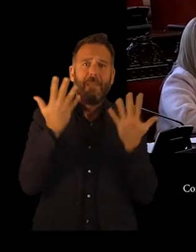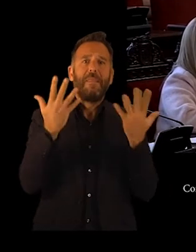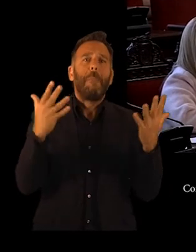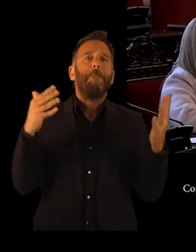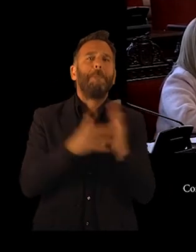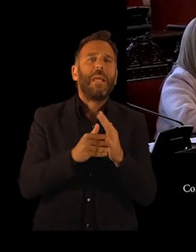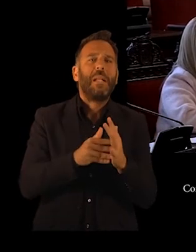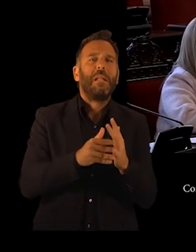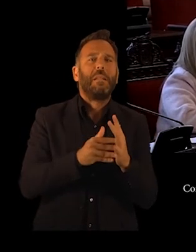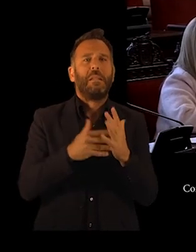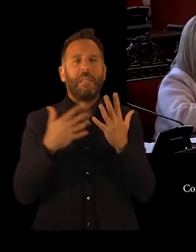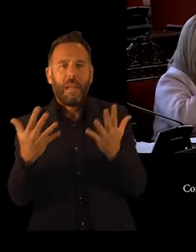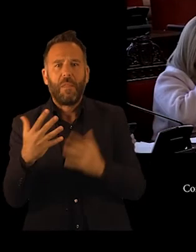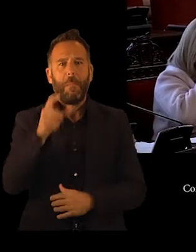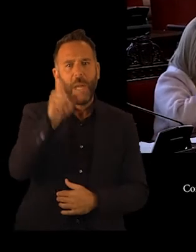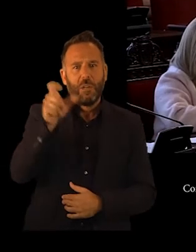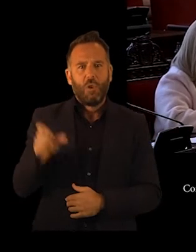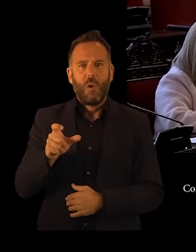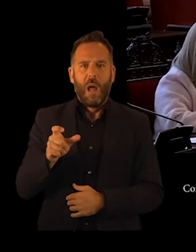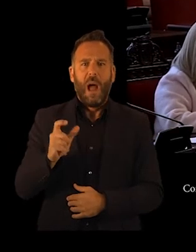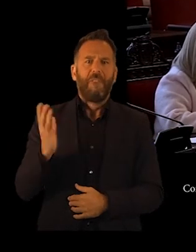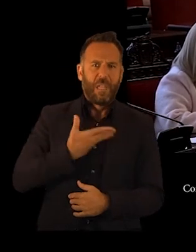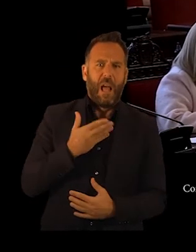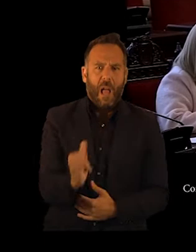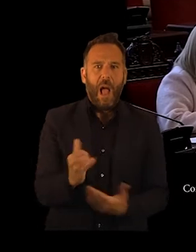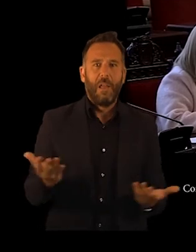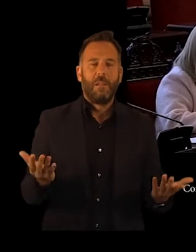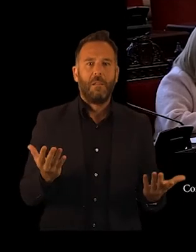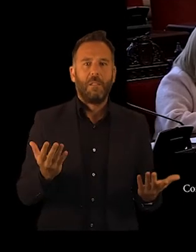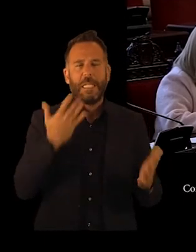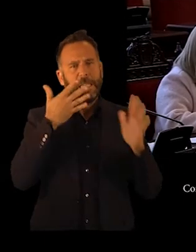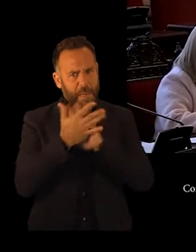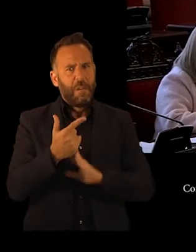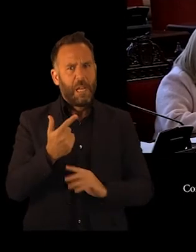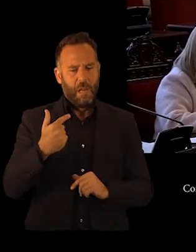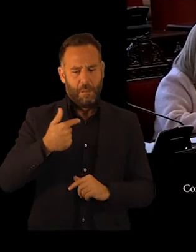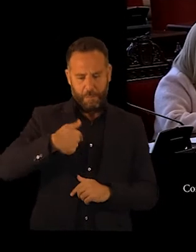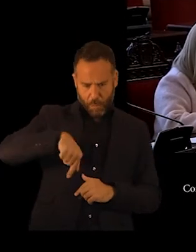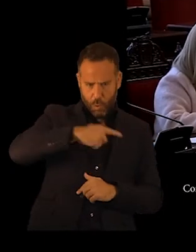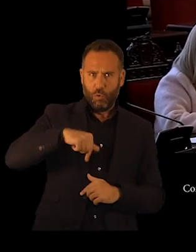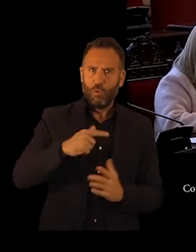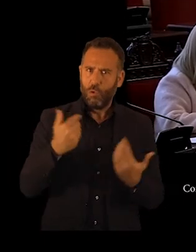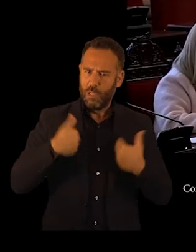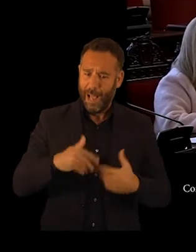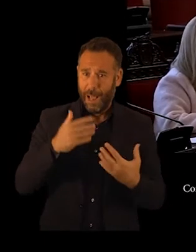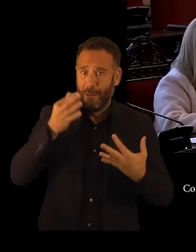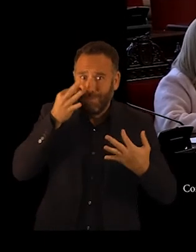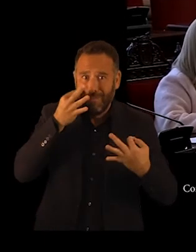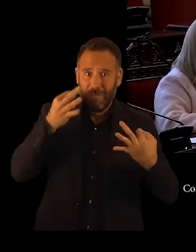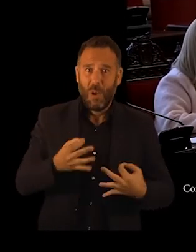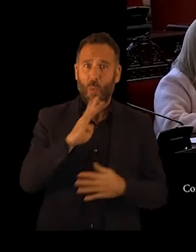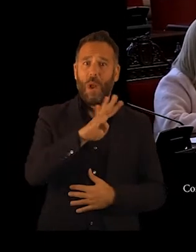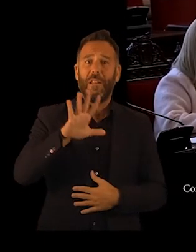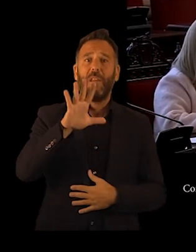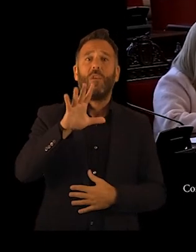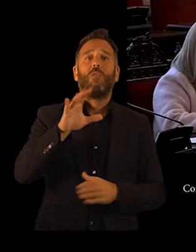.010 personas afectadas. Nosotros tenemos, se ha hecho ya realidad, desgraciadamente, el despido de 45